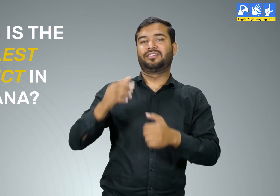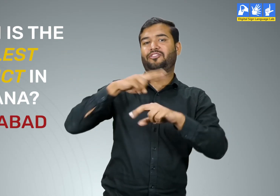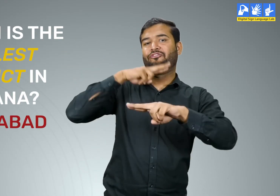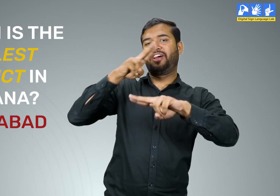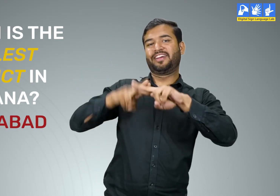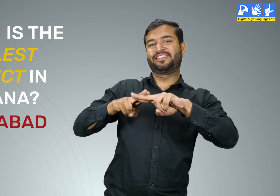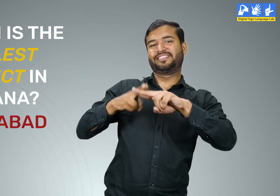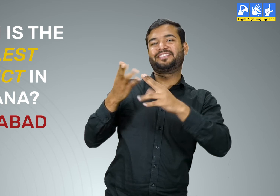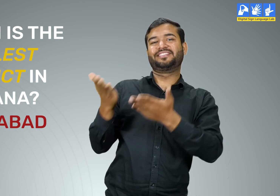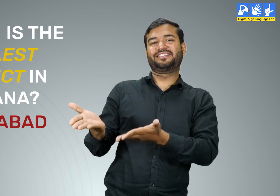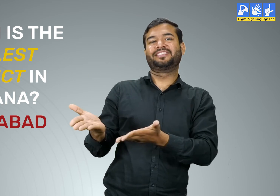फरीदाबाद